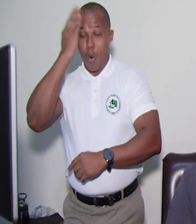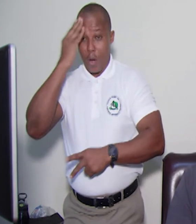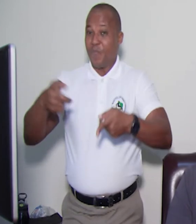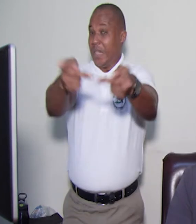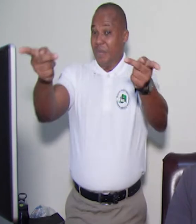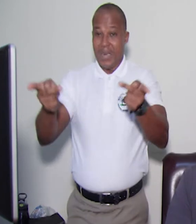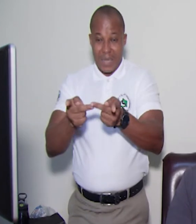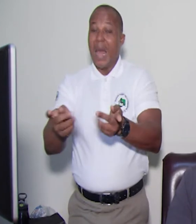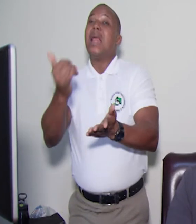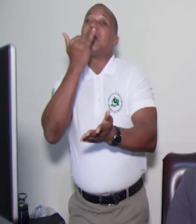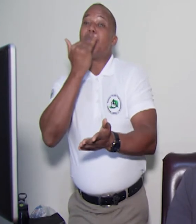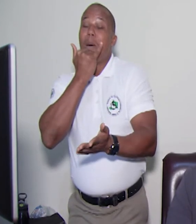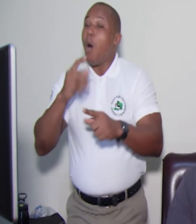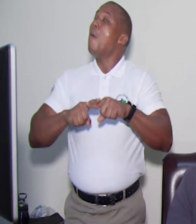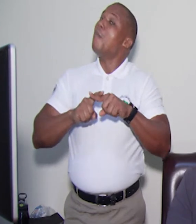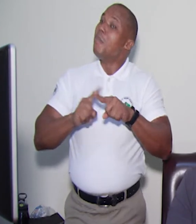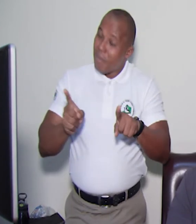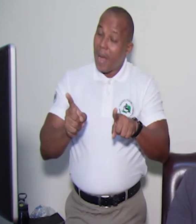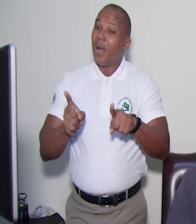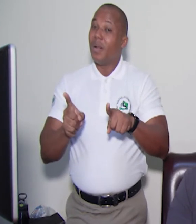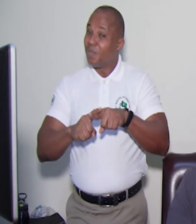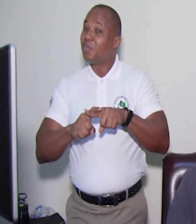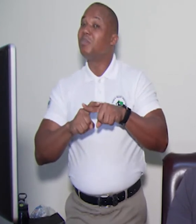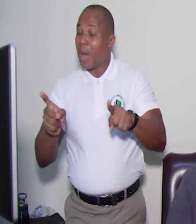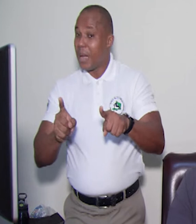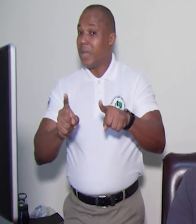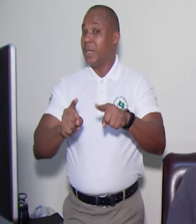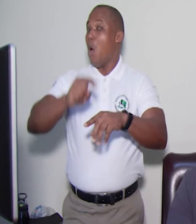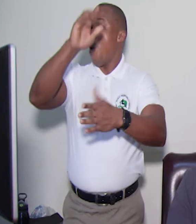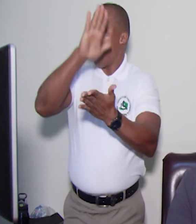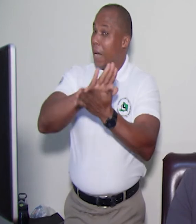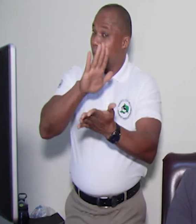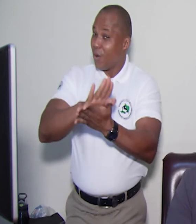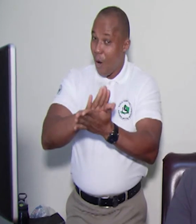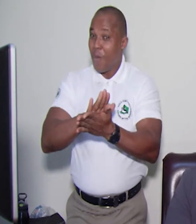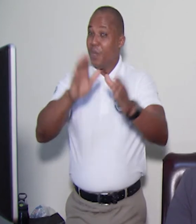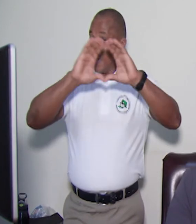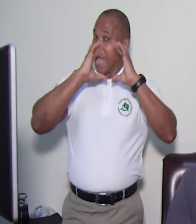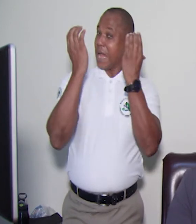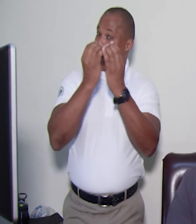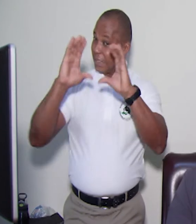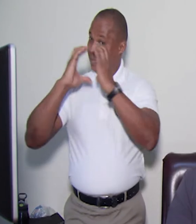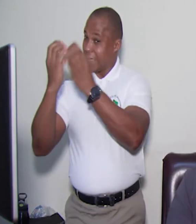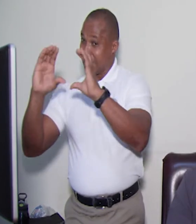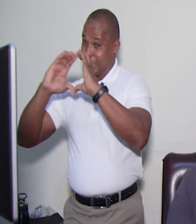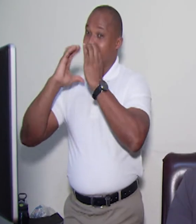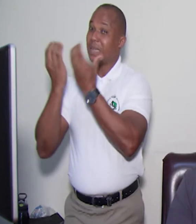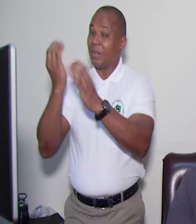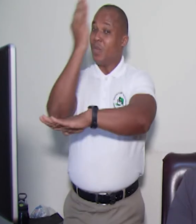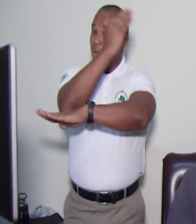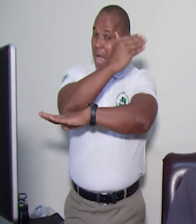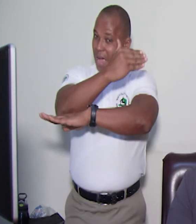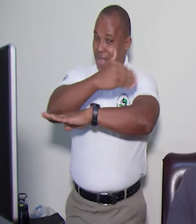apoprye. Me o moun, et son se yon l'ekol, li genye en sal de klase e ke le aswen